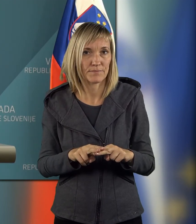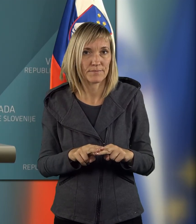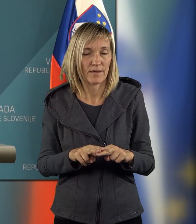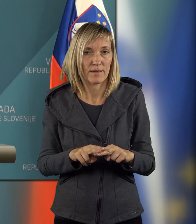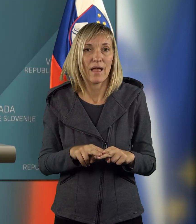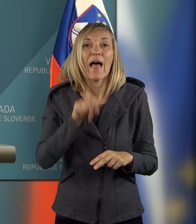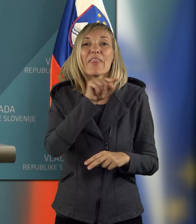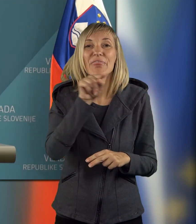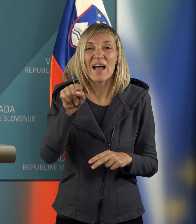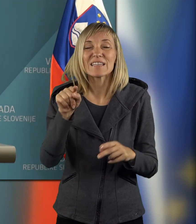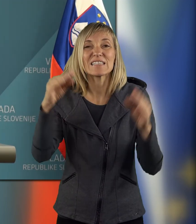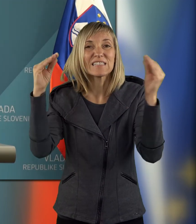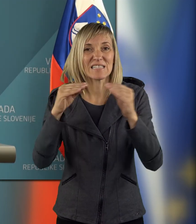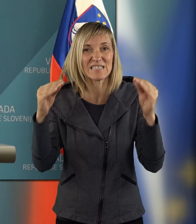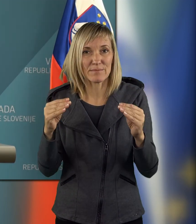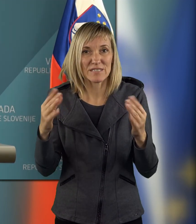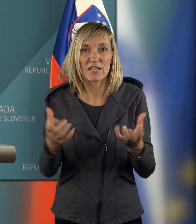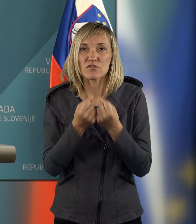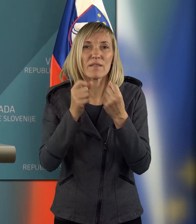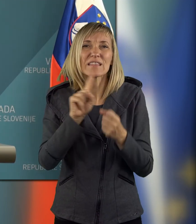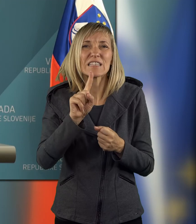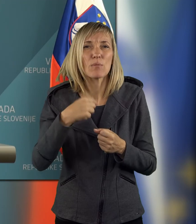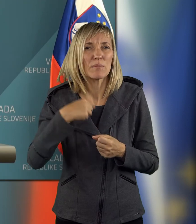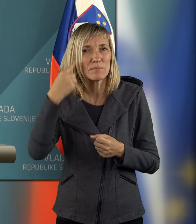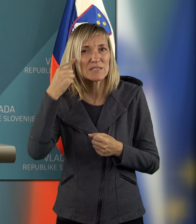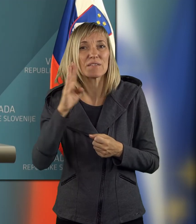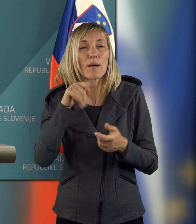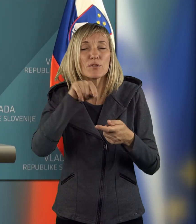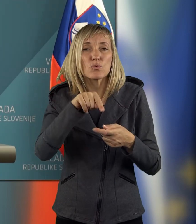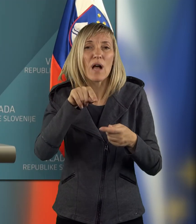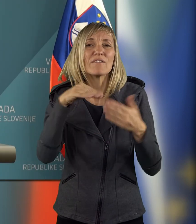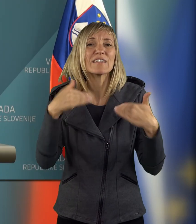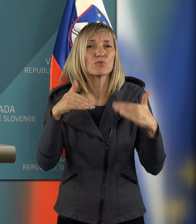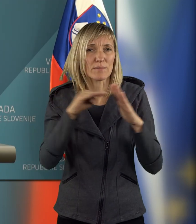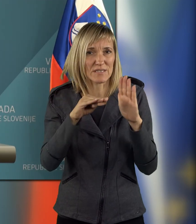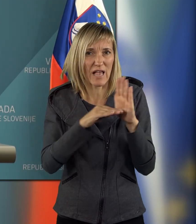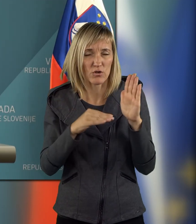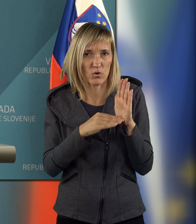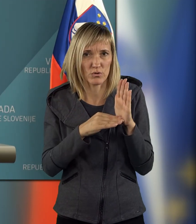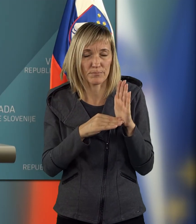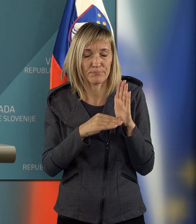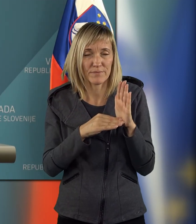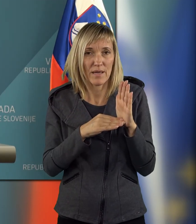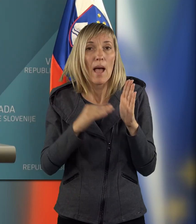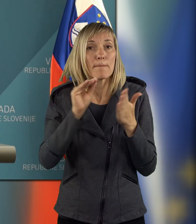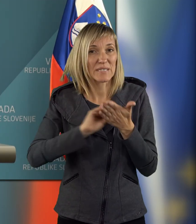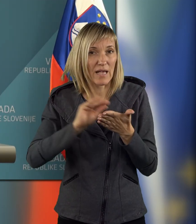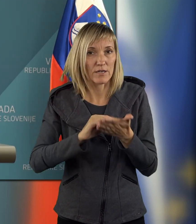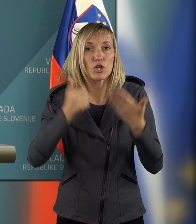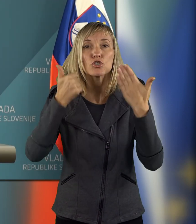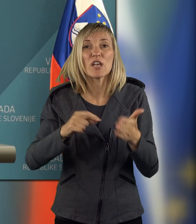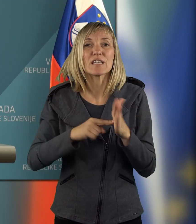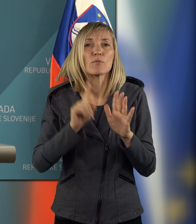taki sistemski ukrepi tudi nikoli ni bilo mišljeni, da bi bili v tem zakonu. 60 milijonov smo pomenjali